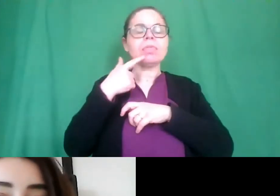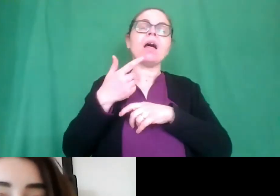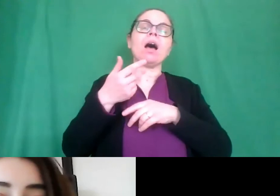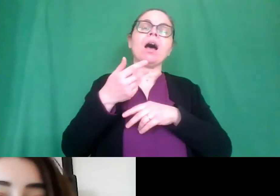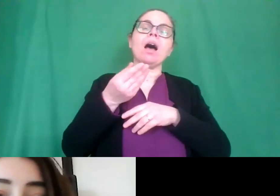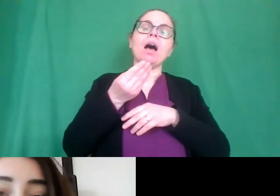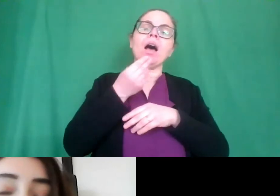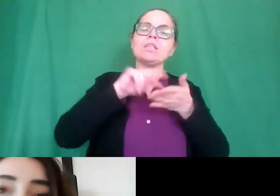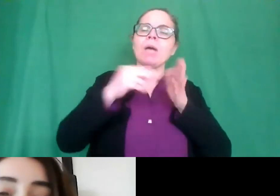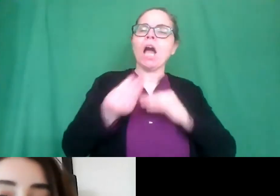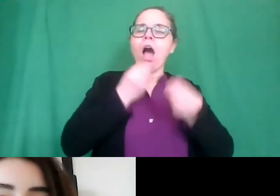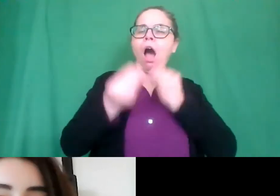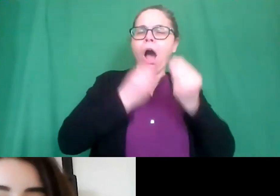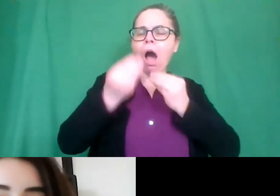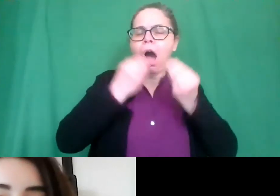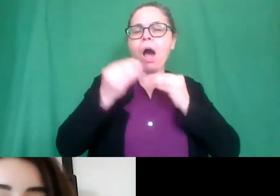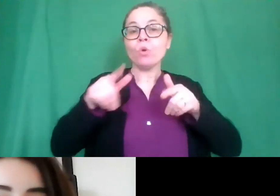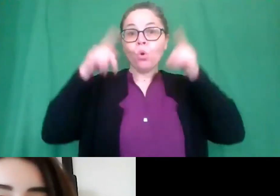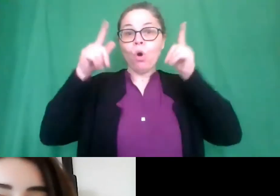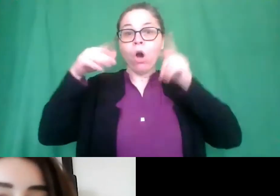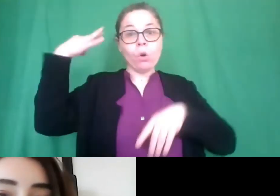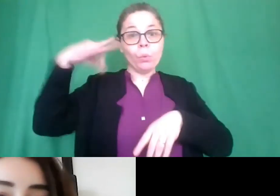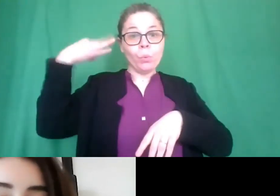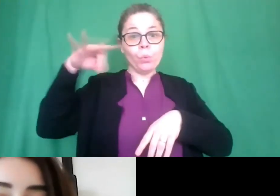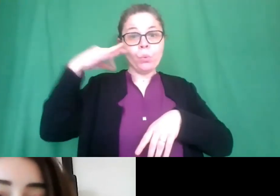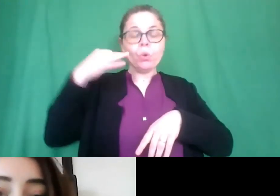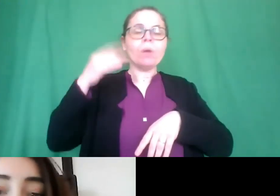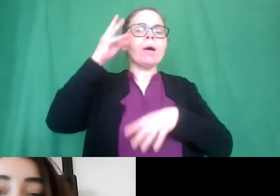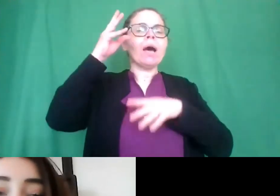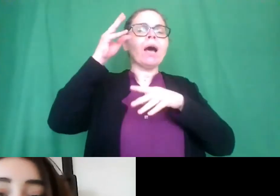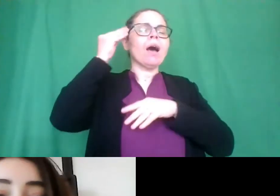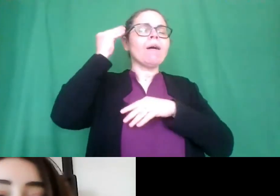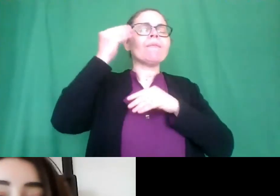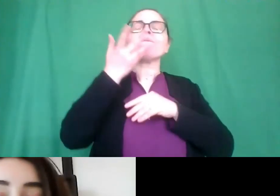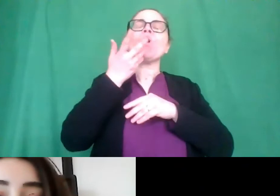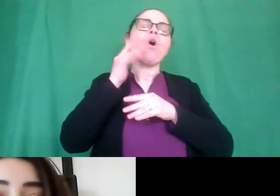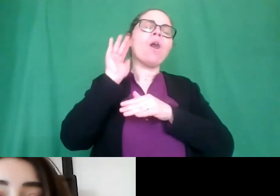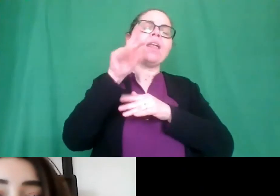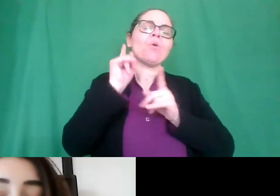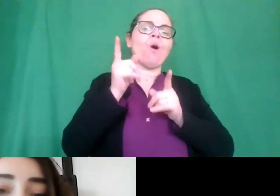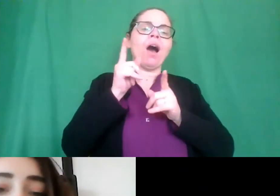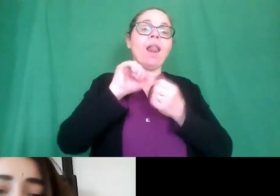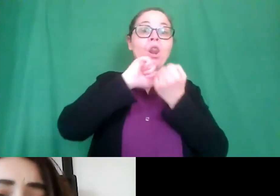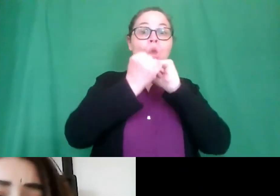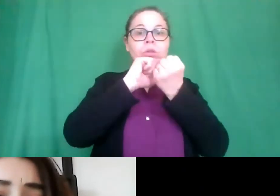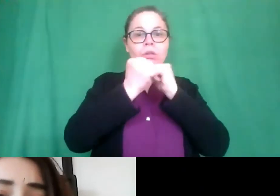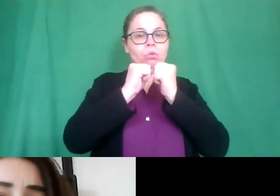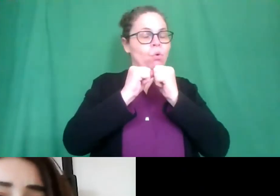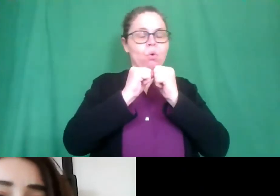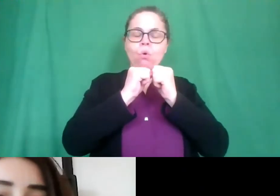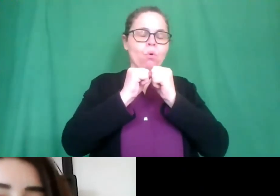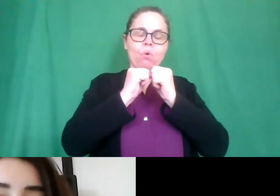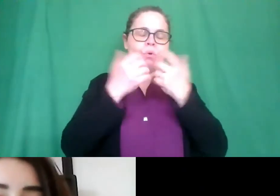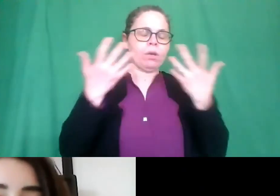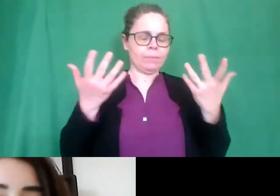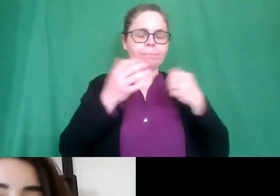mangiatore di spaghetti che però ha il sogno di diventare un grande lottatore e da questo cartone